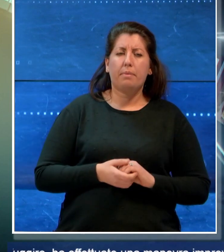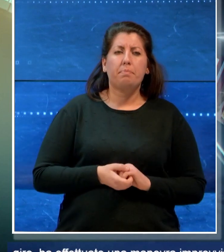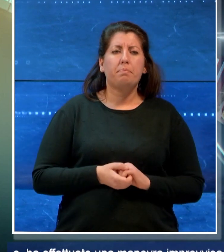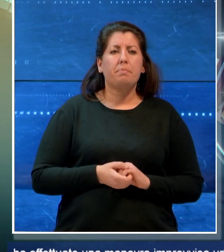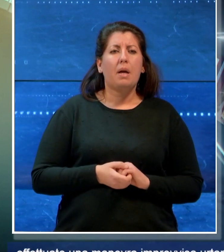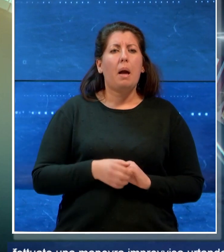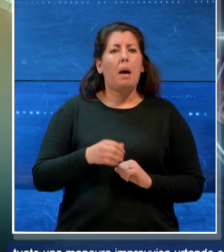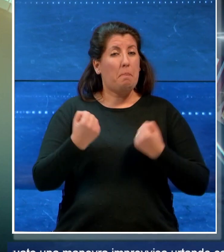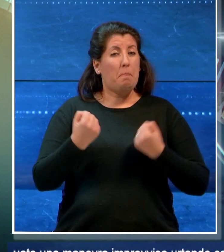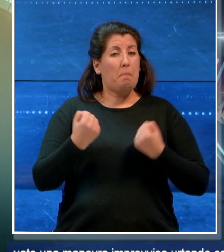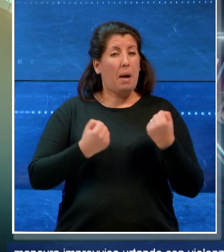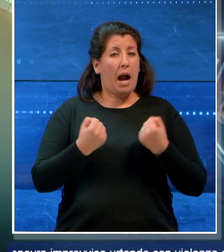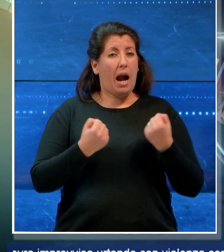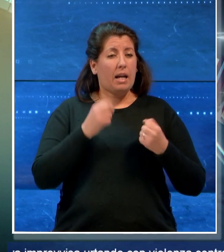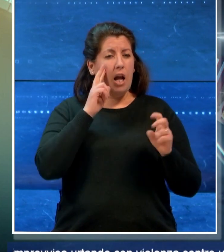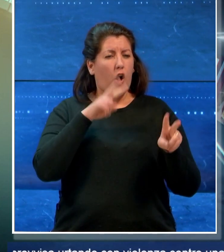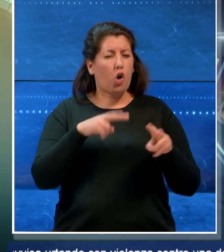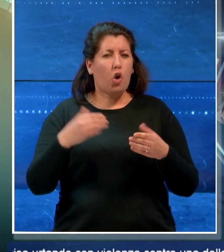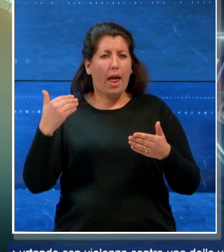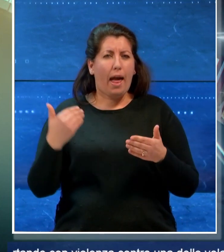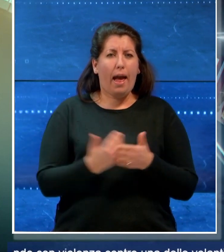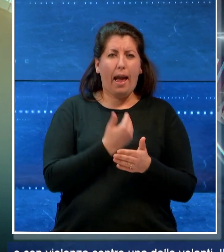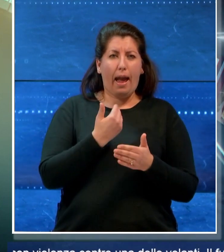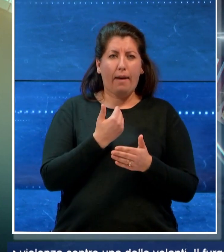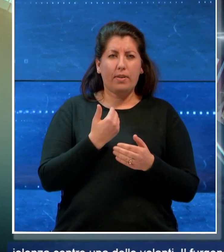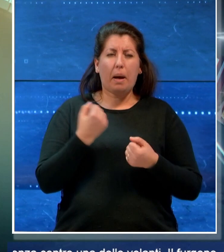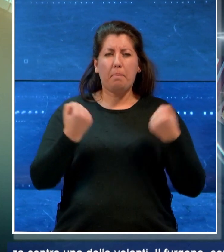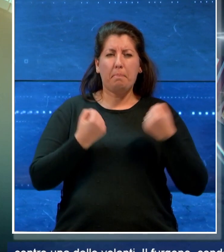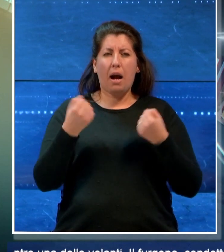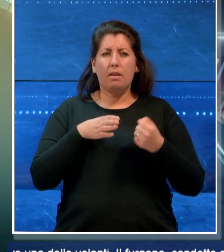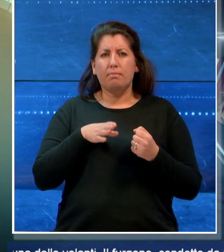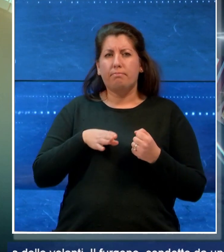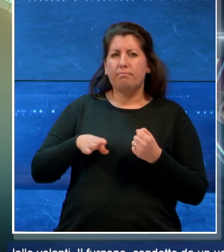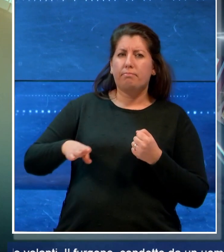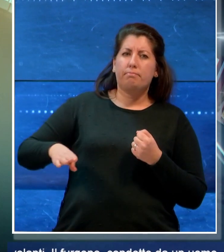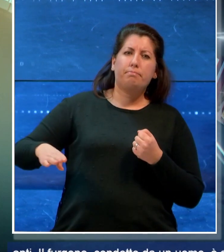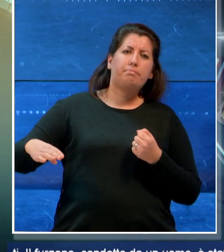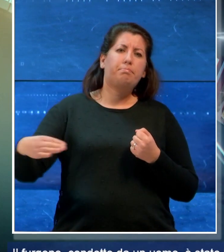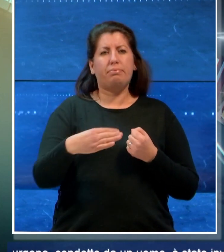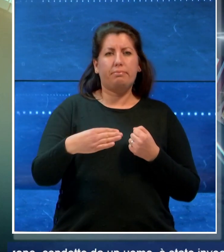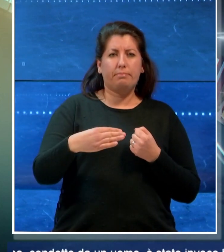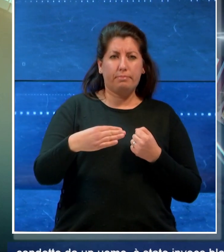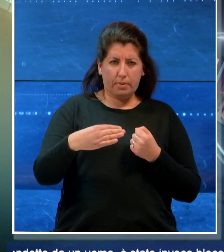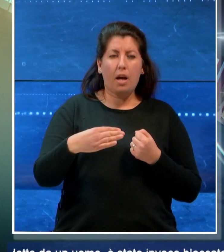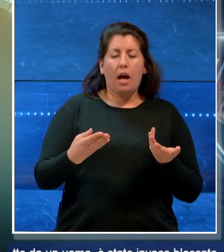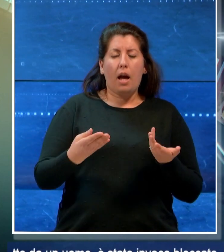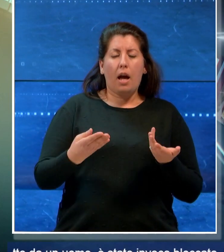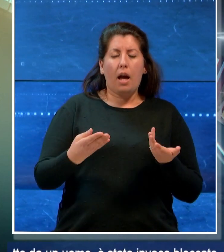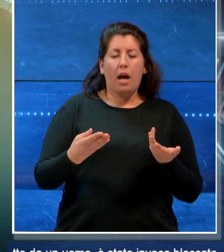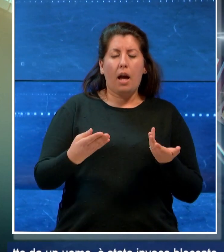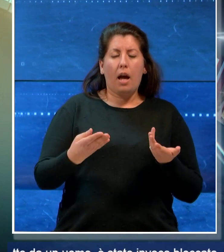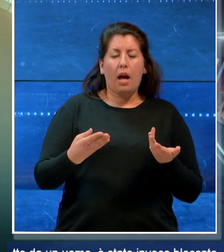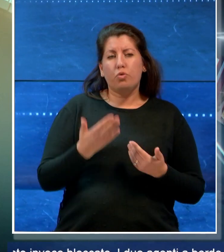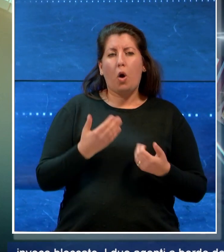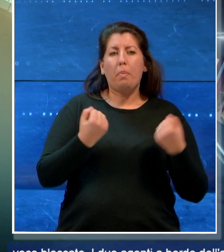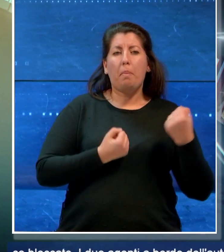per sottrarsi ai controlli e fuggire, ha effettuato una manovra improvvisa urtando contro